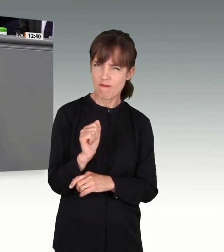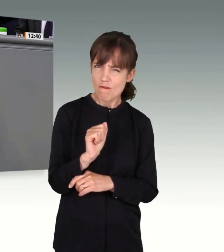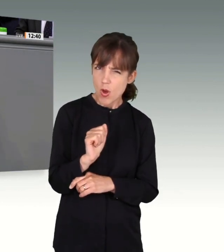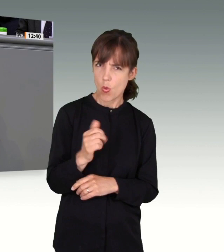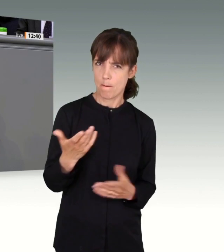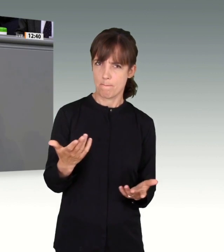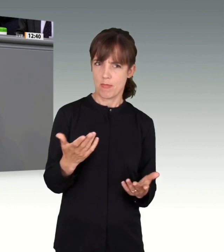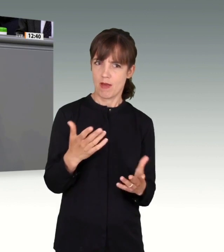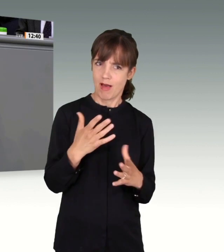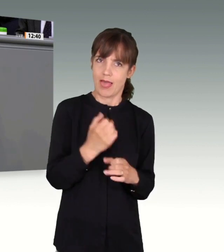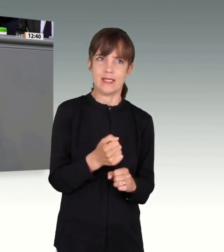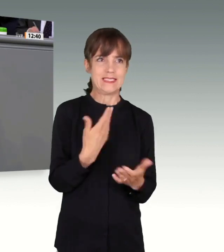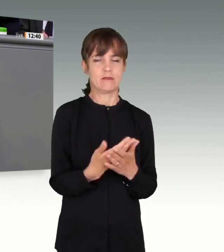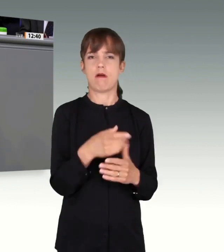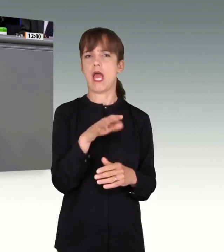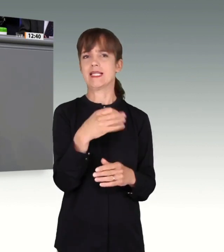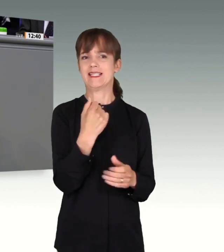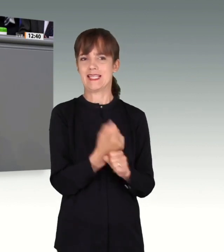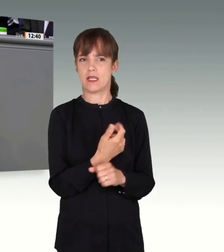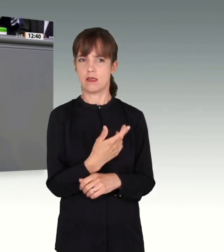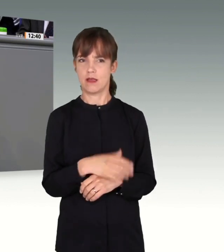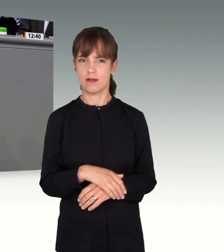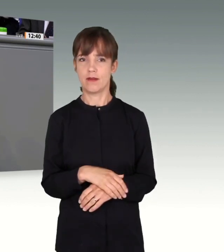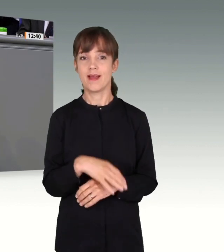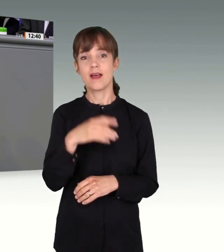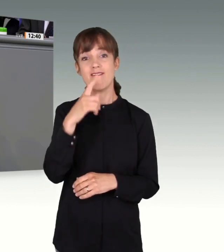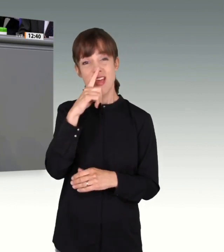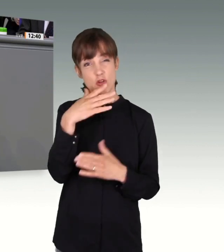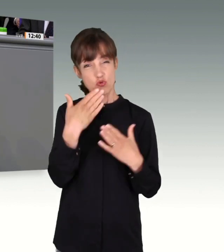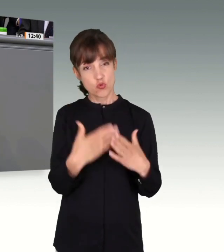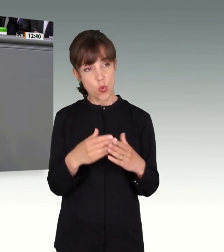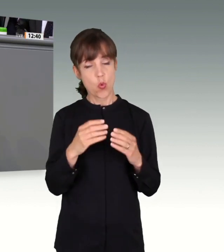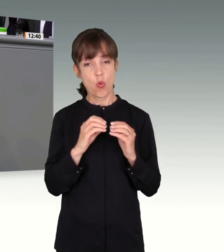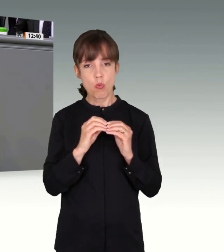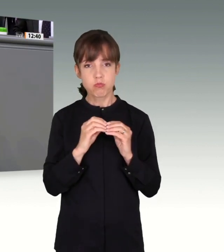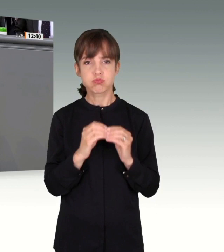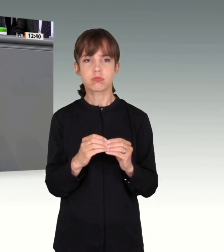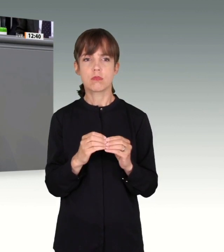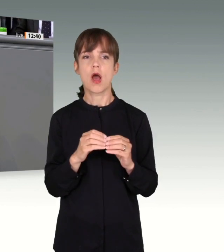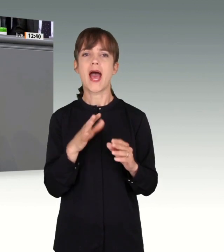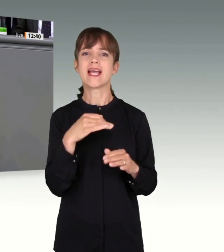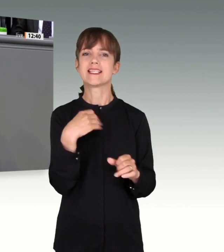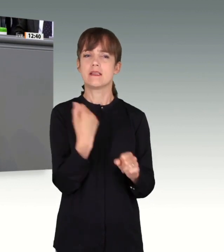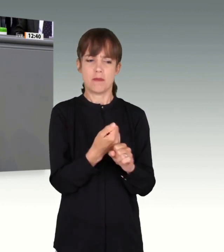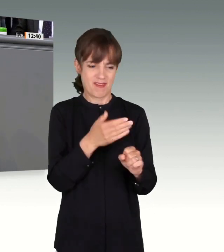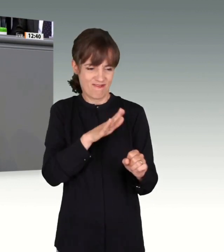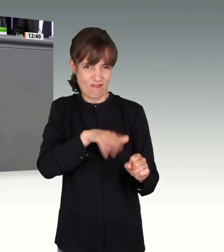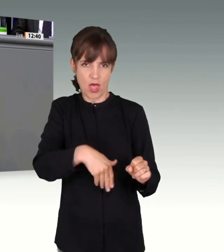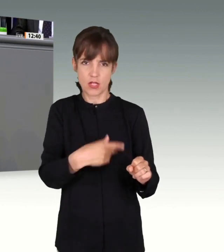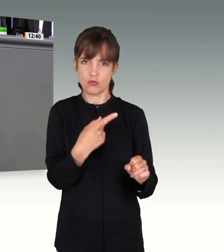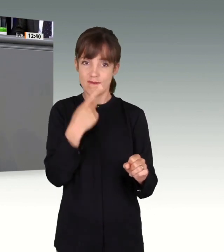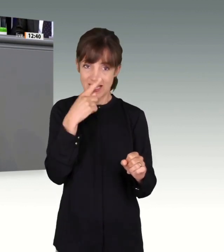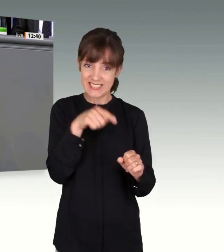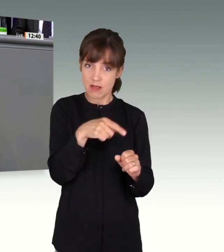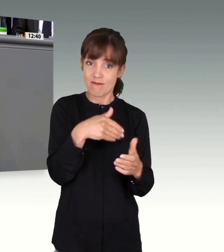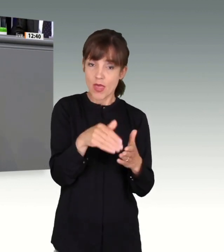Wenn man weiter mit dieser falschen Konzeption des Einzeltäters weitermacht, wird man zukünftigen